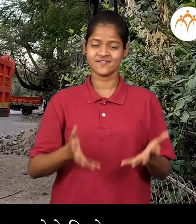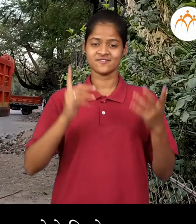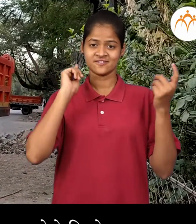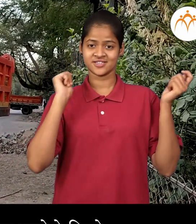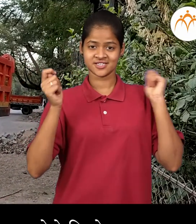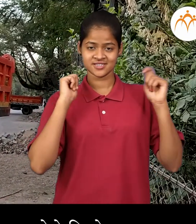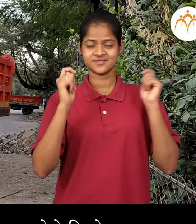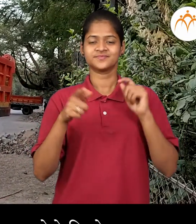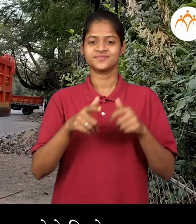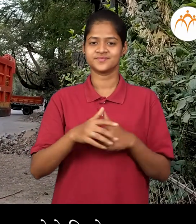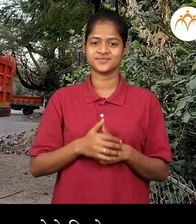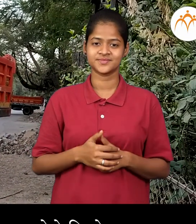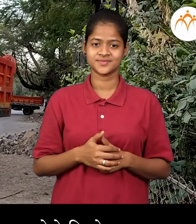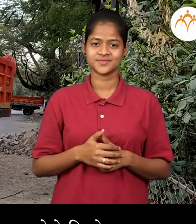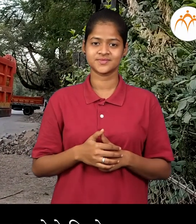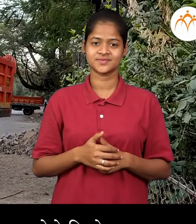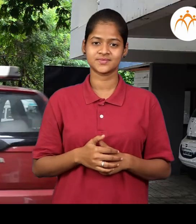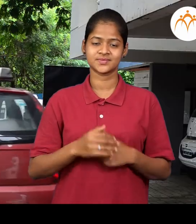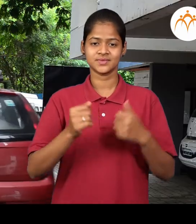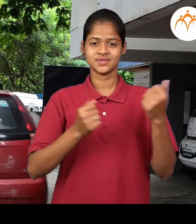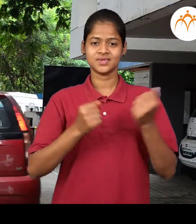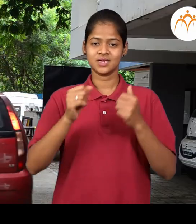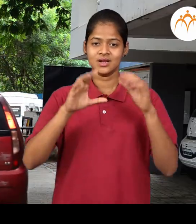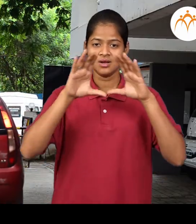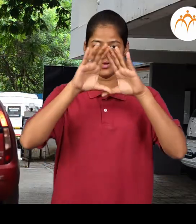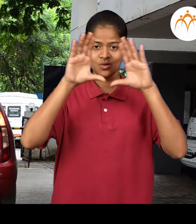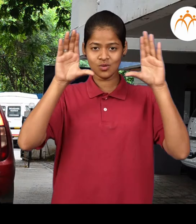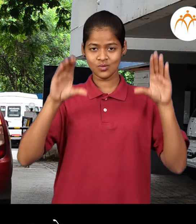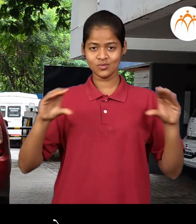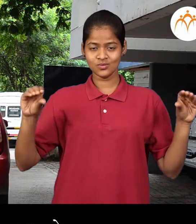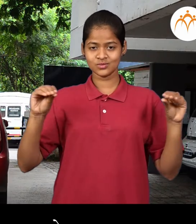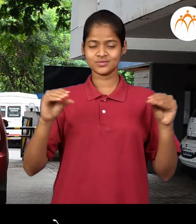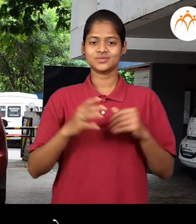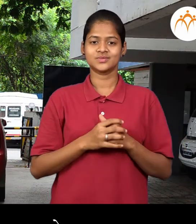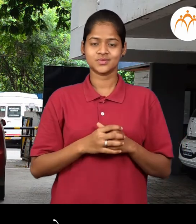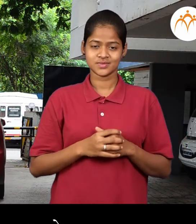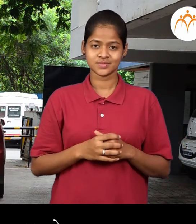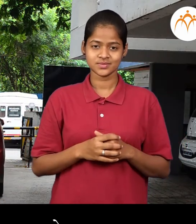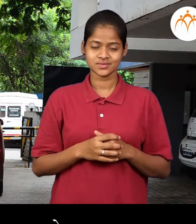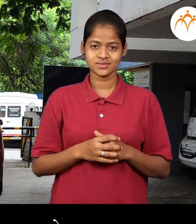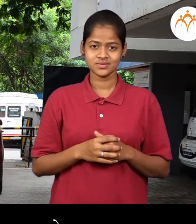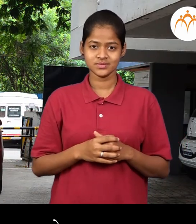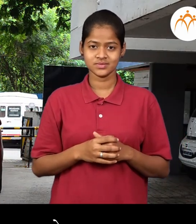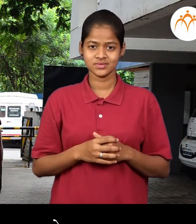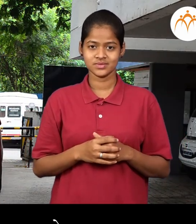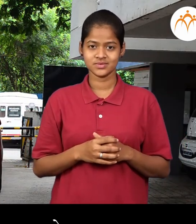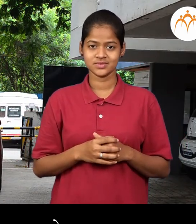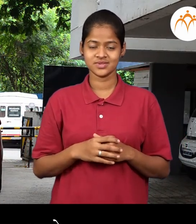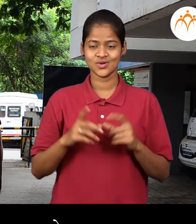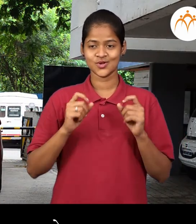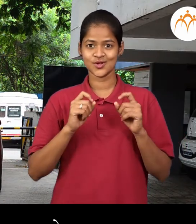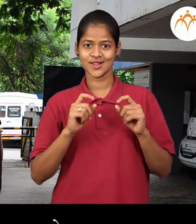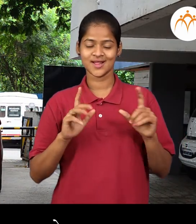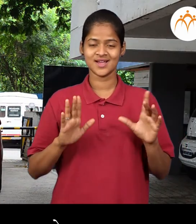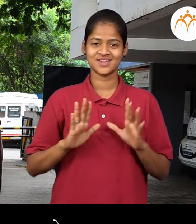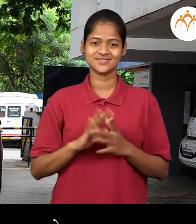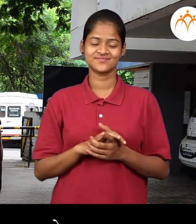भरलेले दिस्ते कार, कारने जाने सुखकर अस्ते